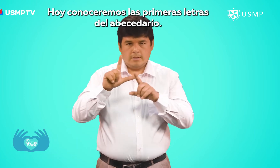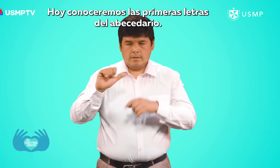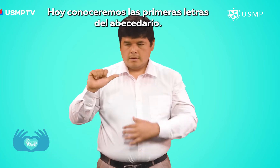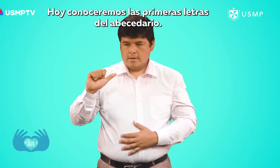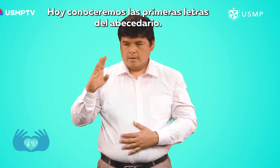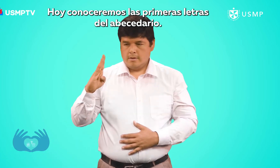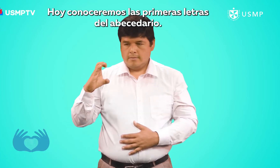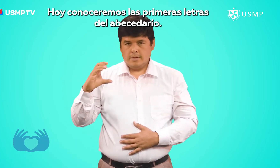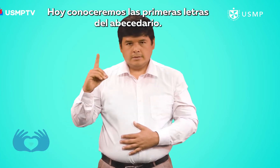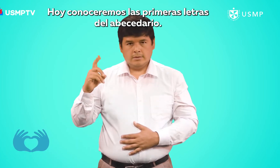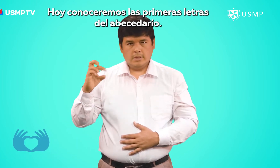del abecedario.